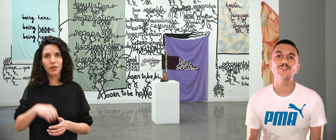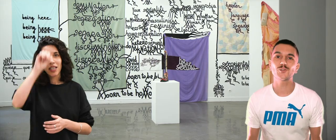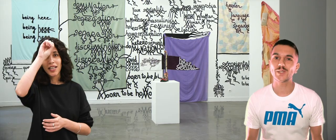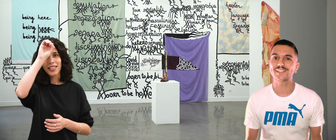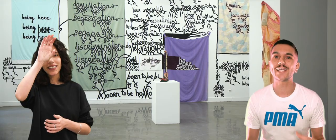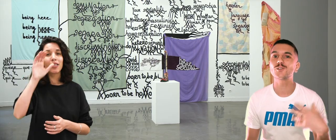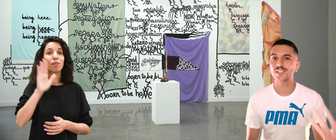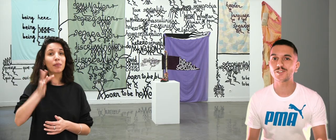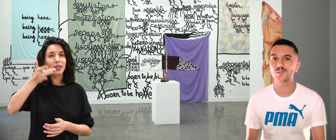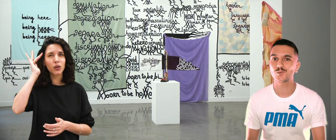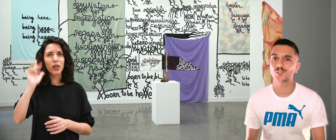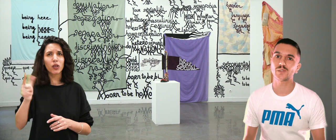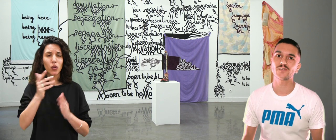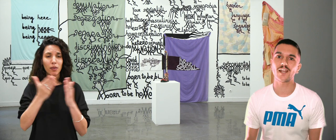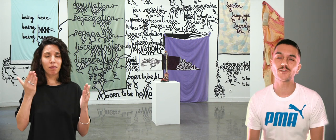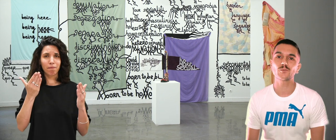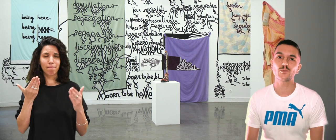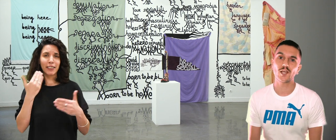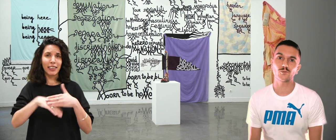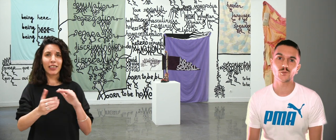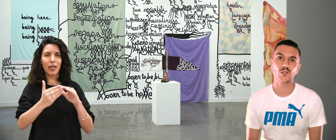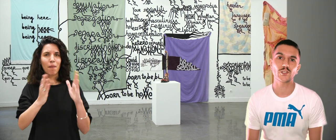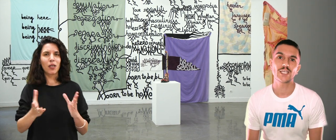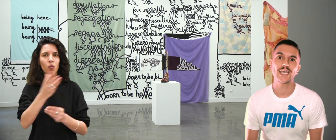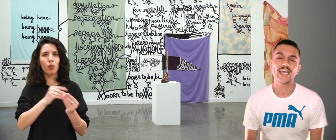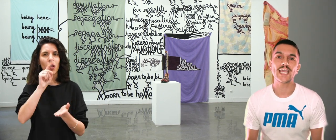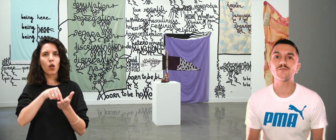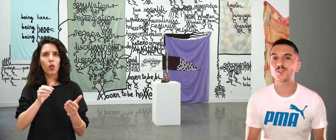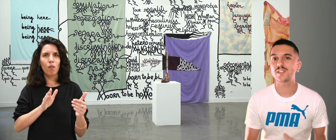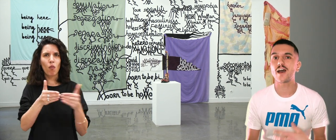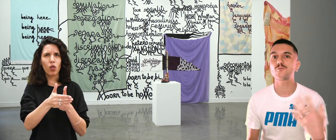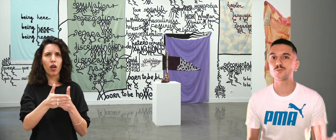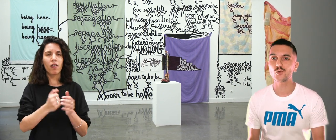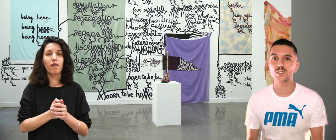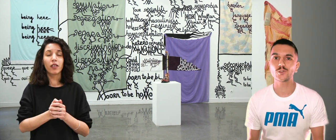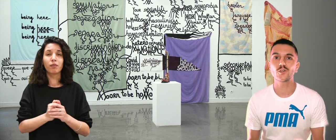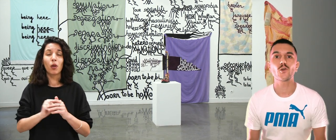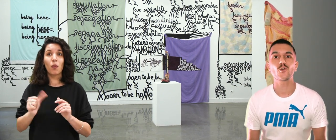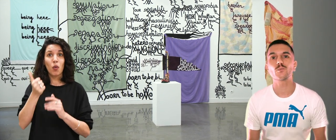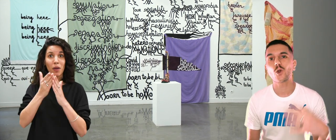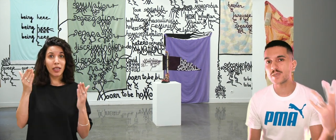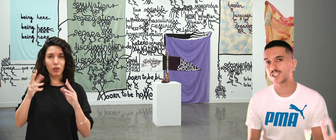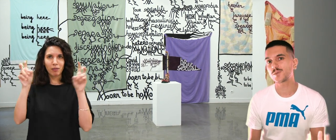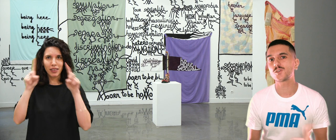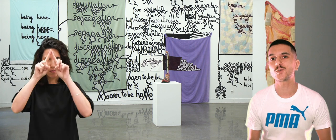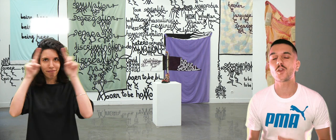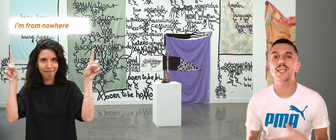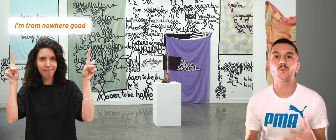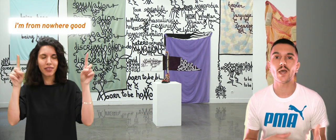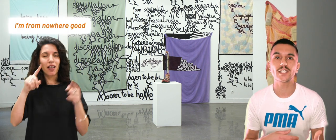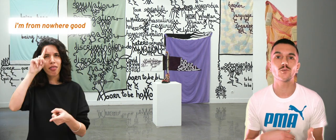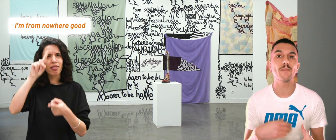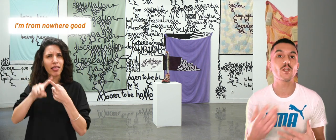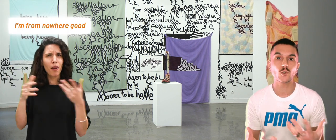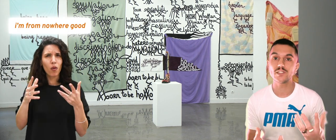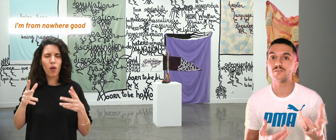La clinique du queer, c'est la deuxième exposition que je présente à la Maison Populaire de Montreuil. Elle fait suite à I'm from nowhere good, une première exposition dans